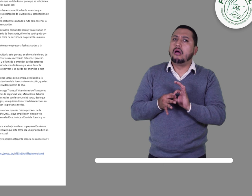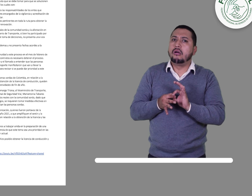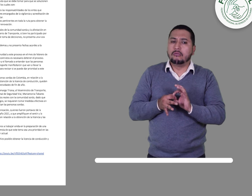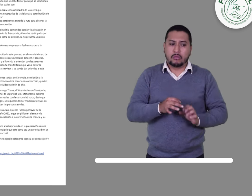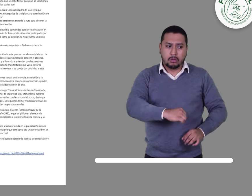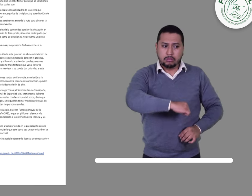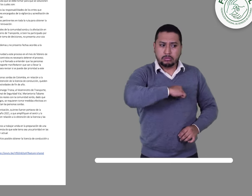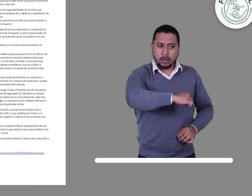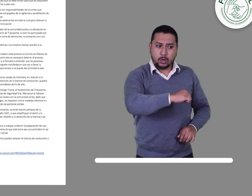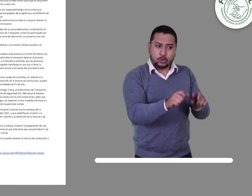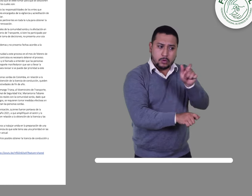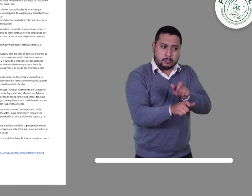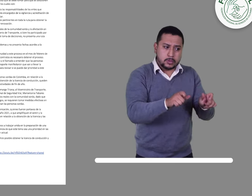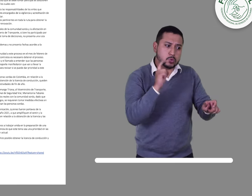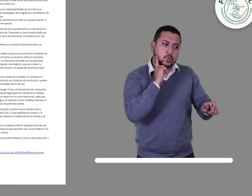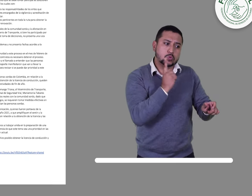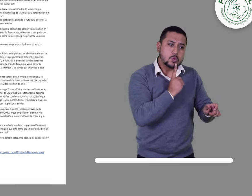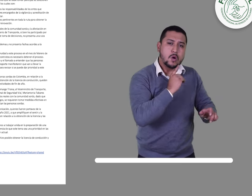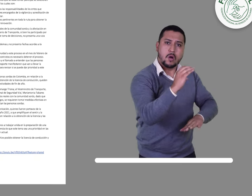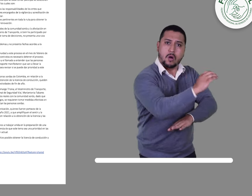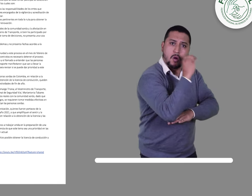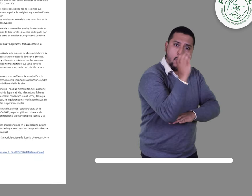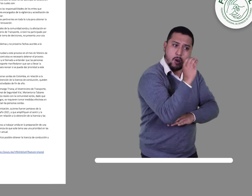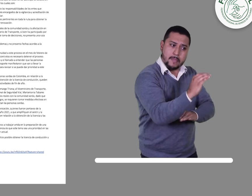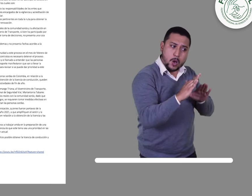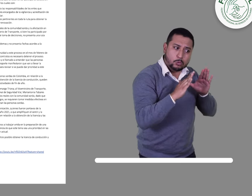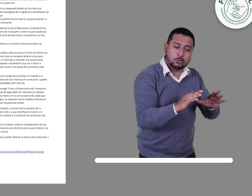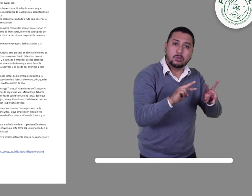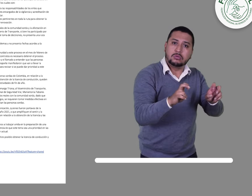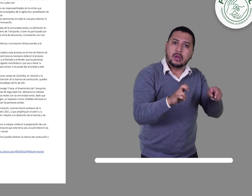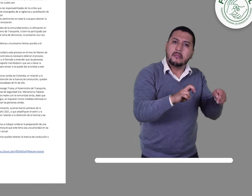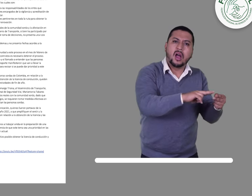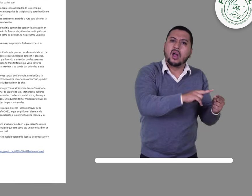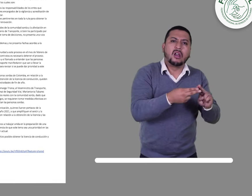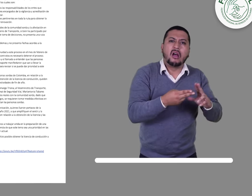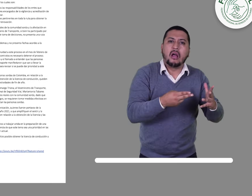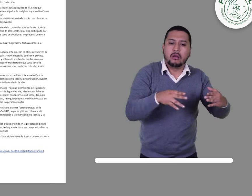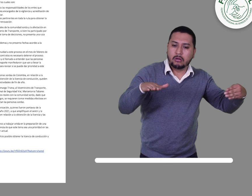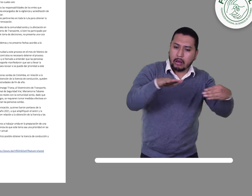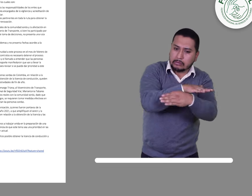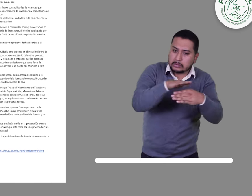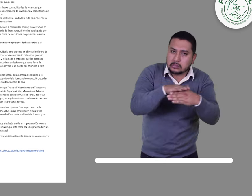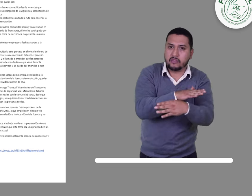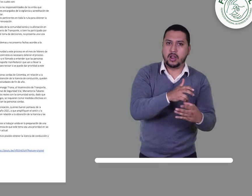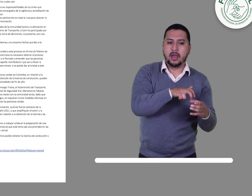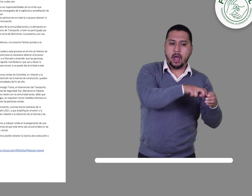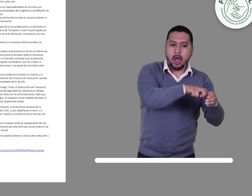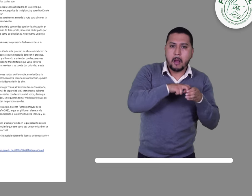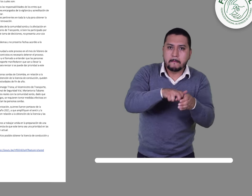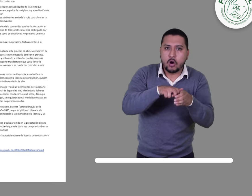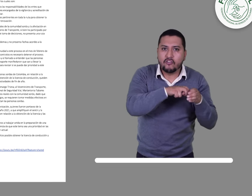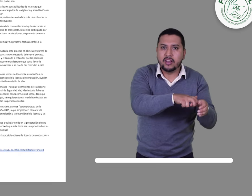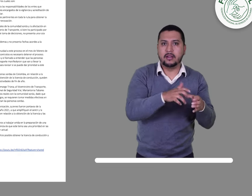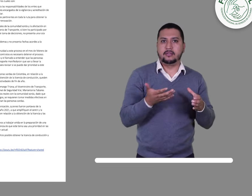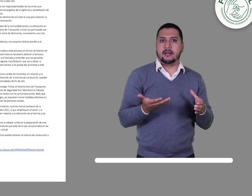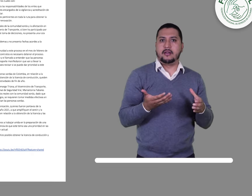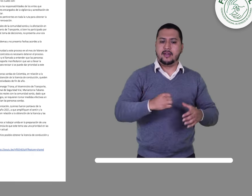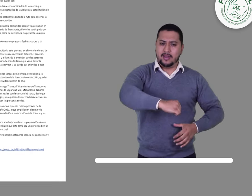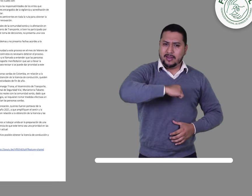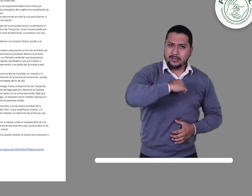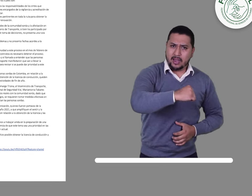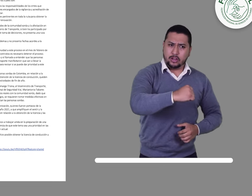Desde FENASCOL rechazamos que los derechos de las personas sordas de Colombia en relación a la accesibilidad,